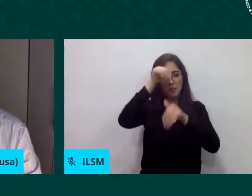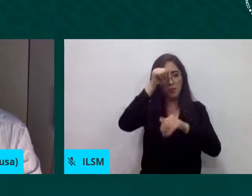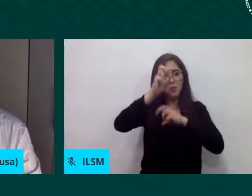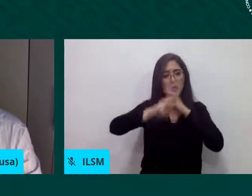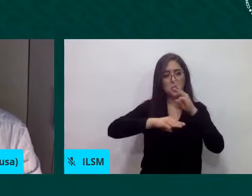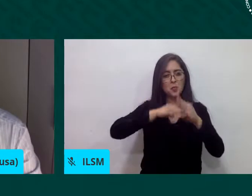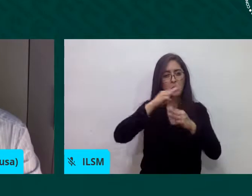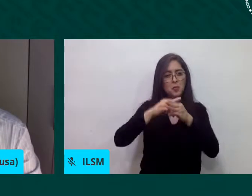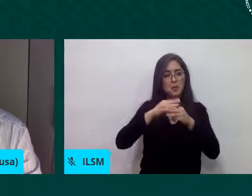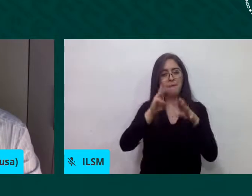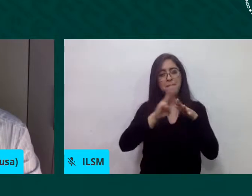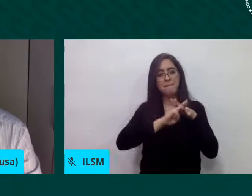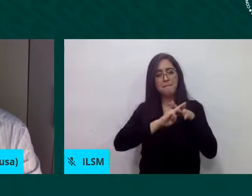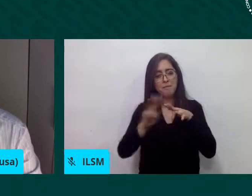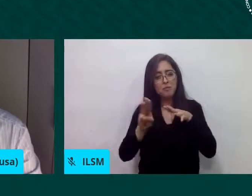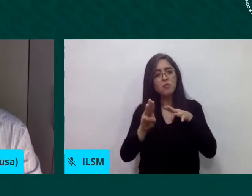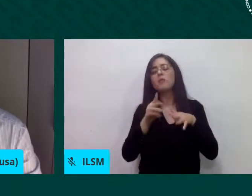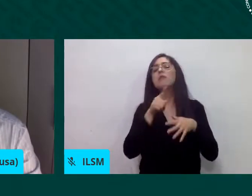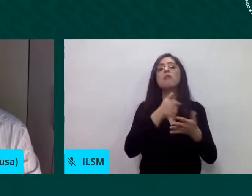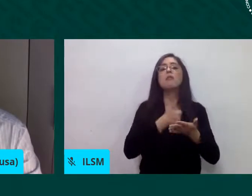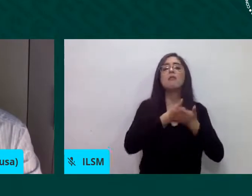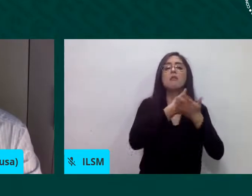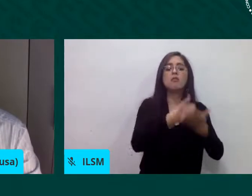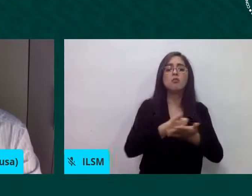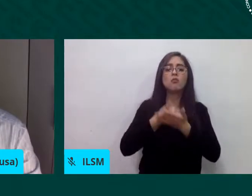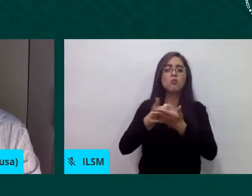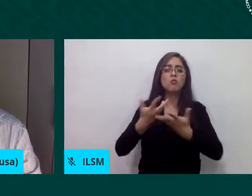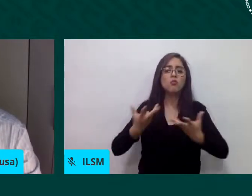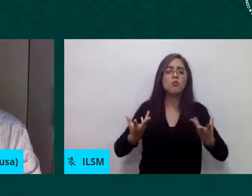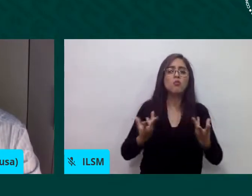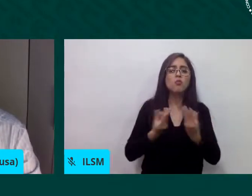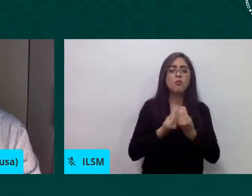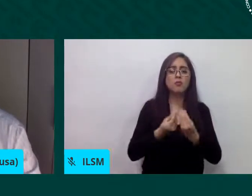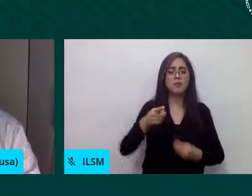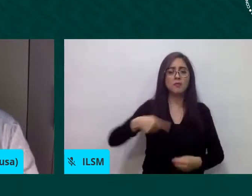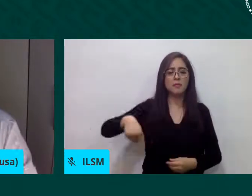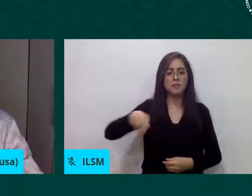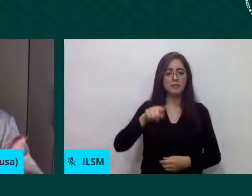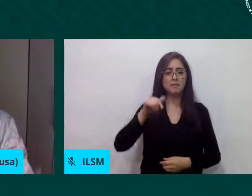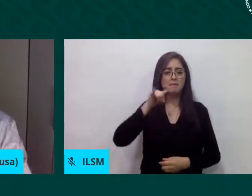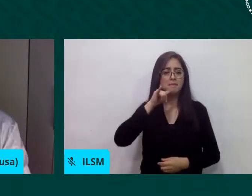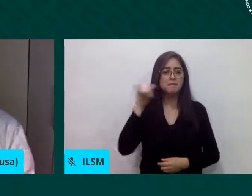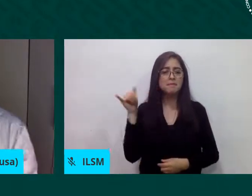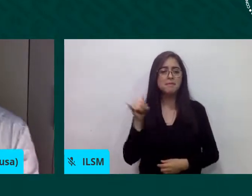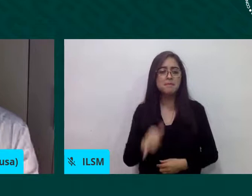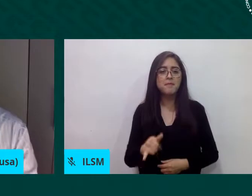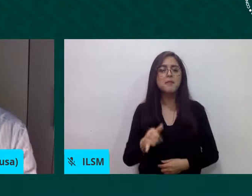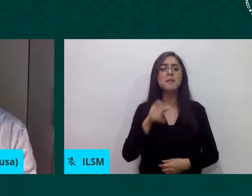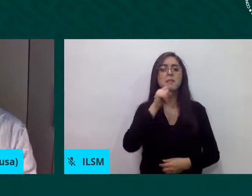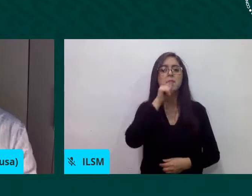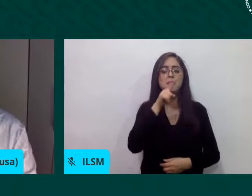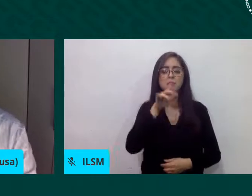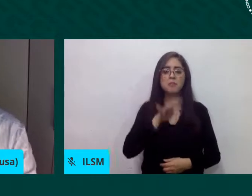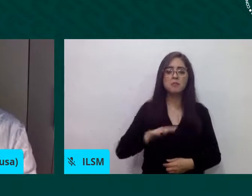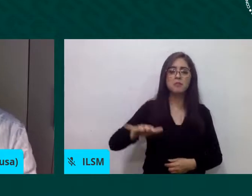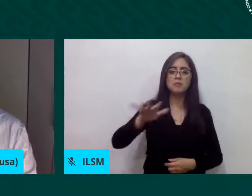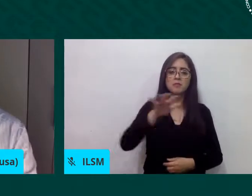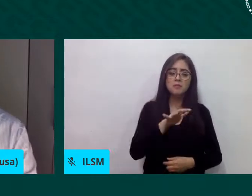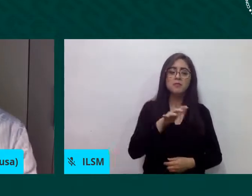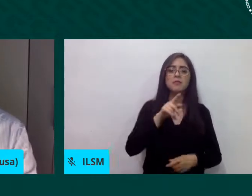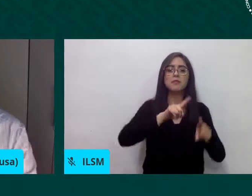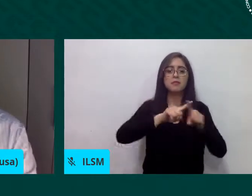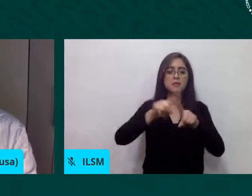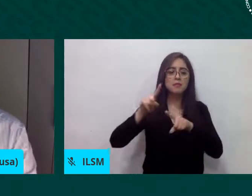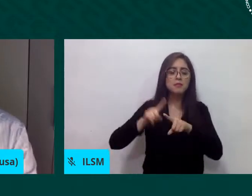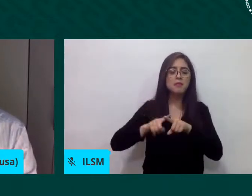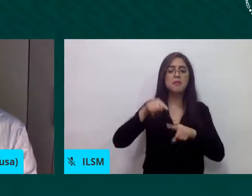juntos con la municipalidad de Boloña en Italia la adhesión local en el territorio nacional italiano a este marco